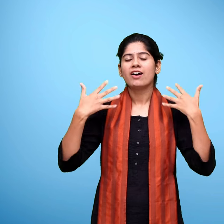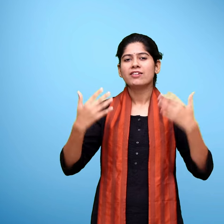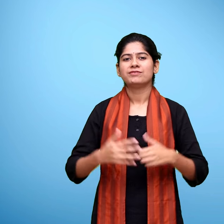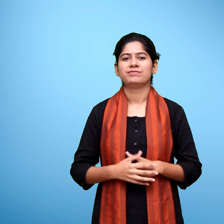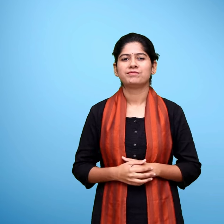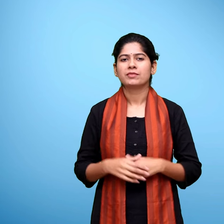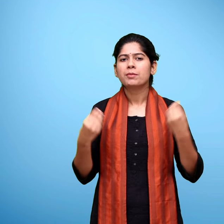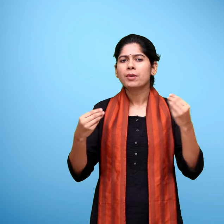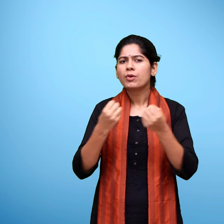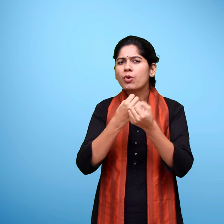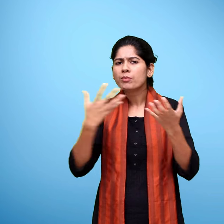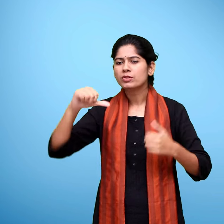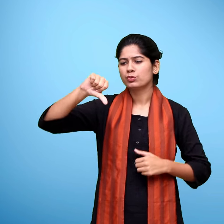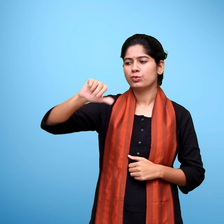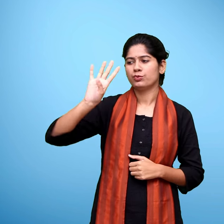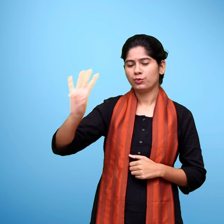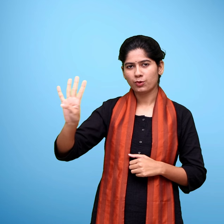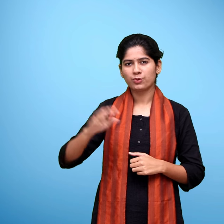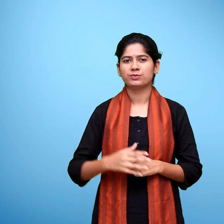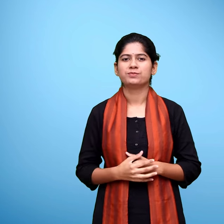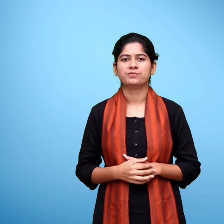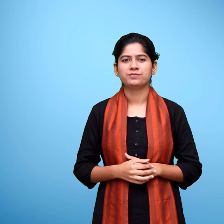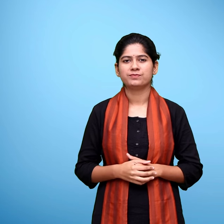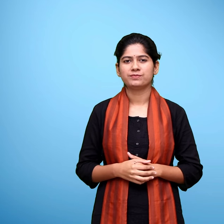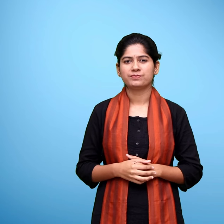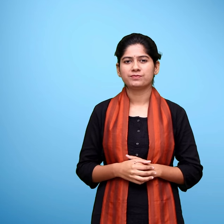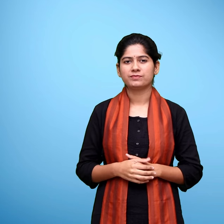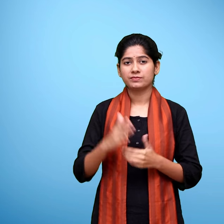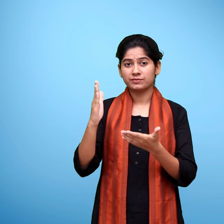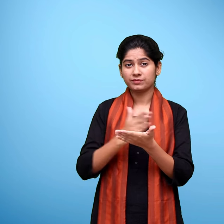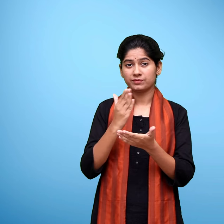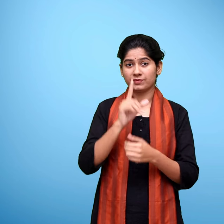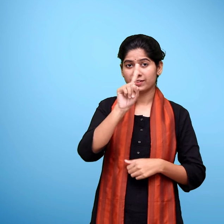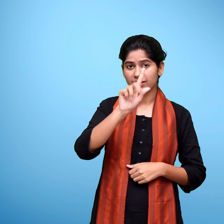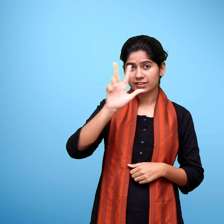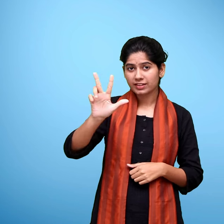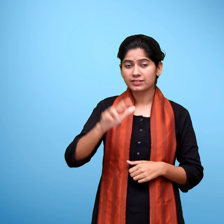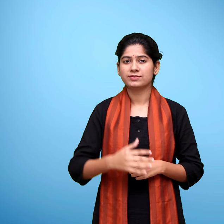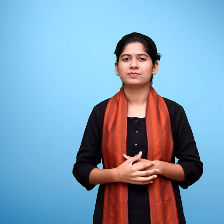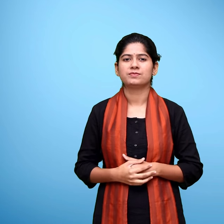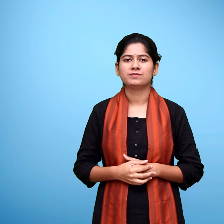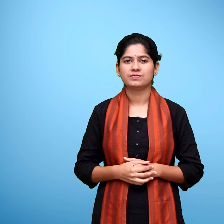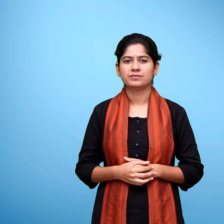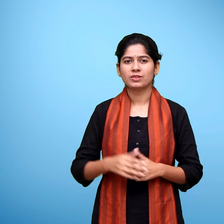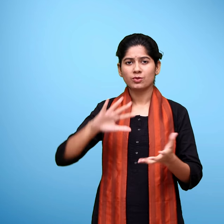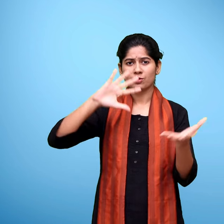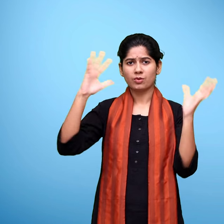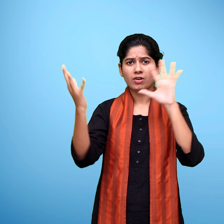प्रिष्ठ चवरानवे पाठ अठारह कितनी